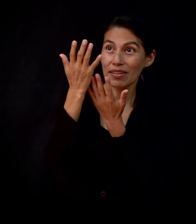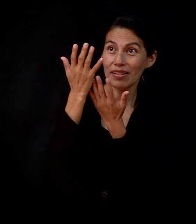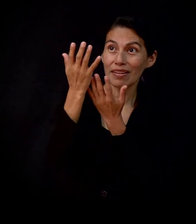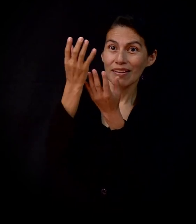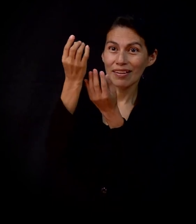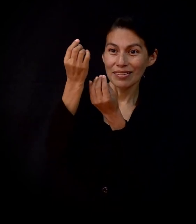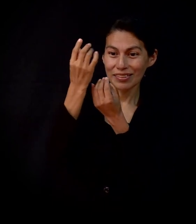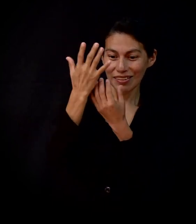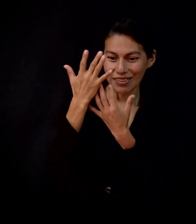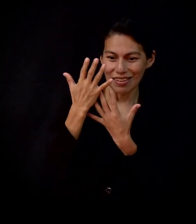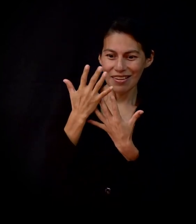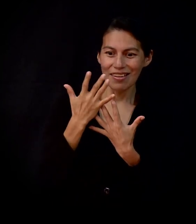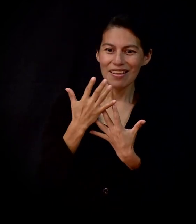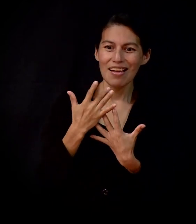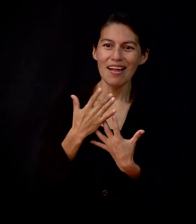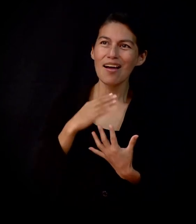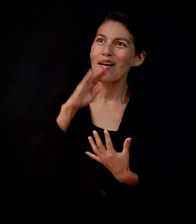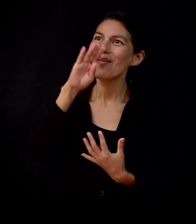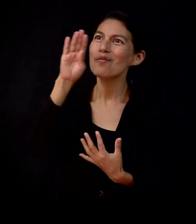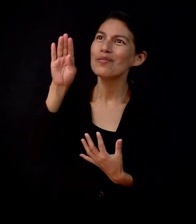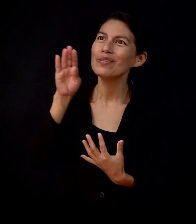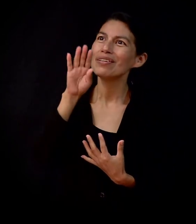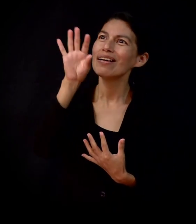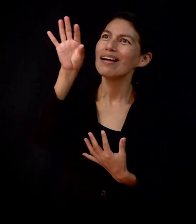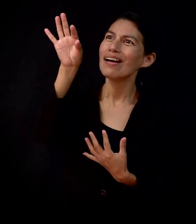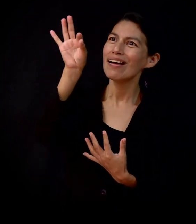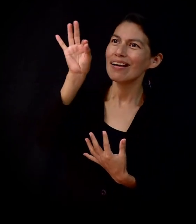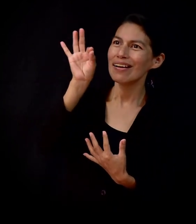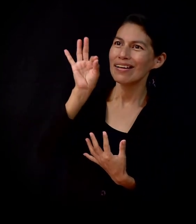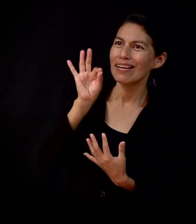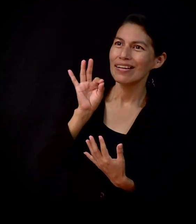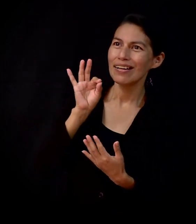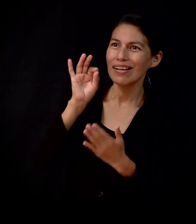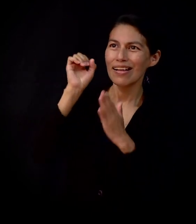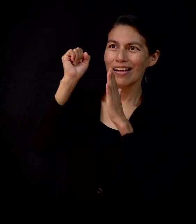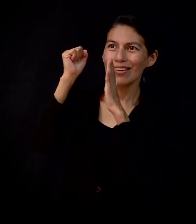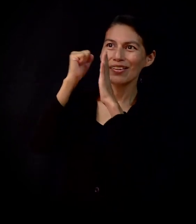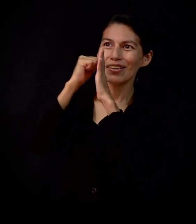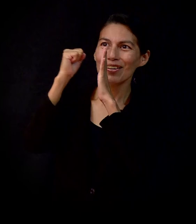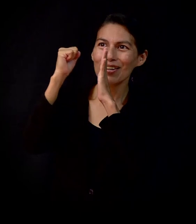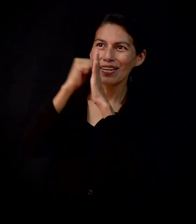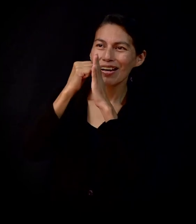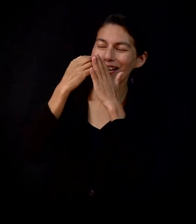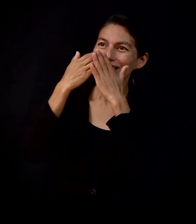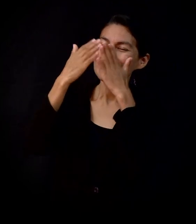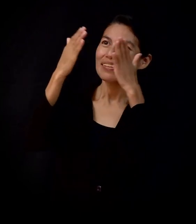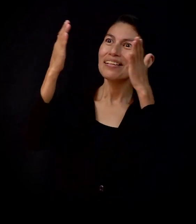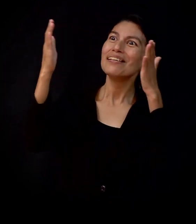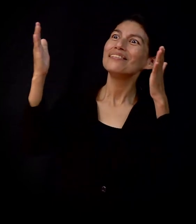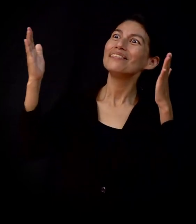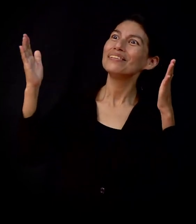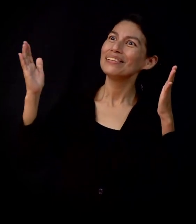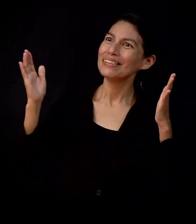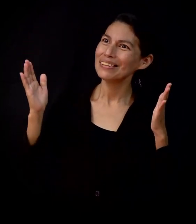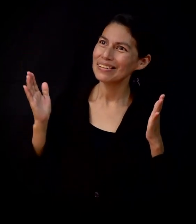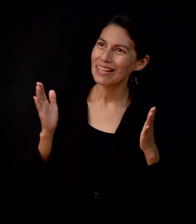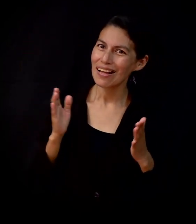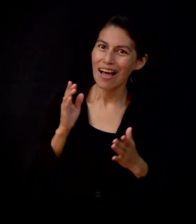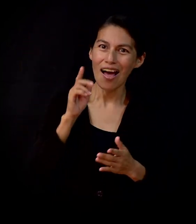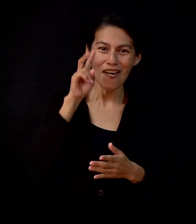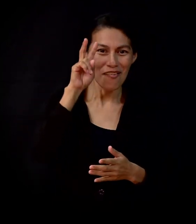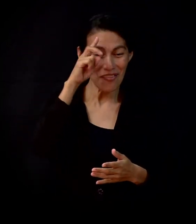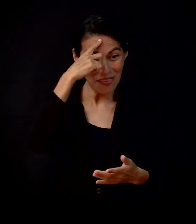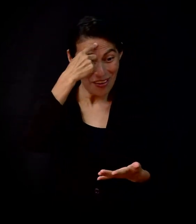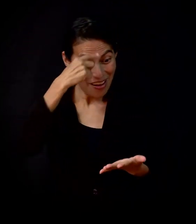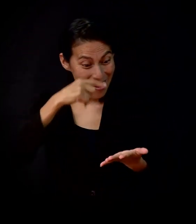minutos. ¿Qué te dará? Si buscas hallaréis Y si llamas se te abrirá si lo